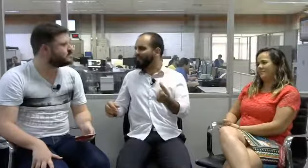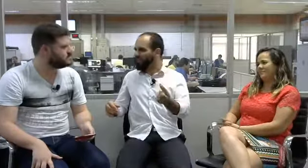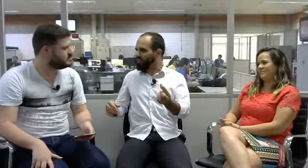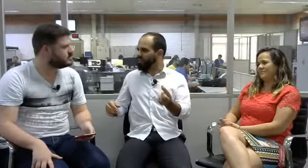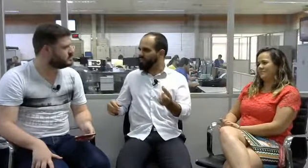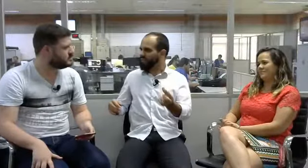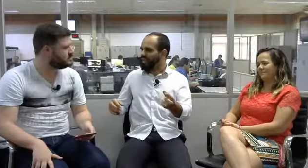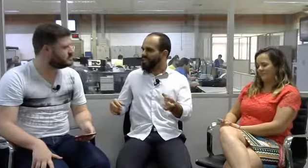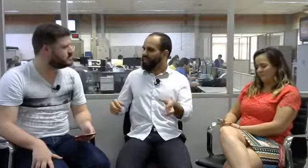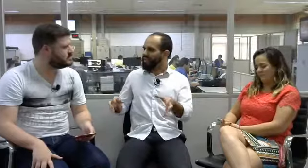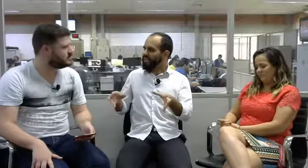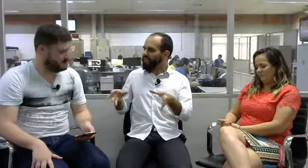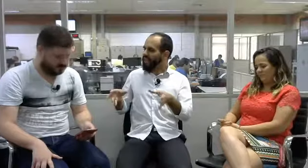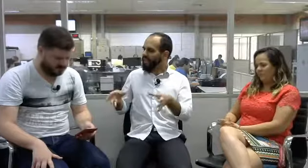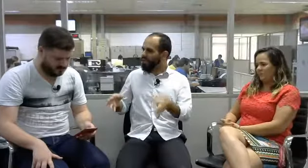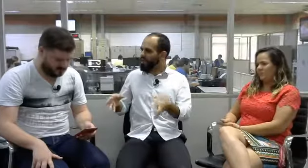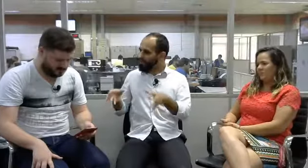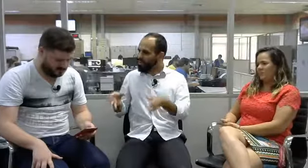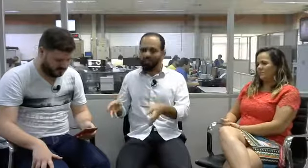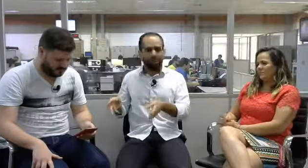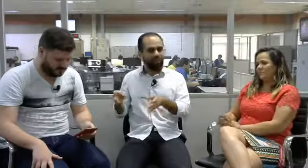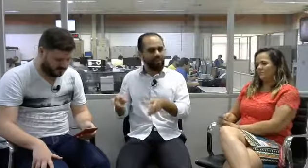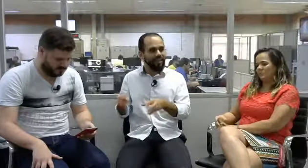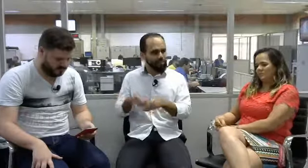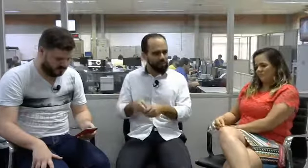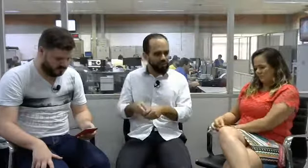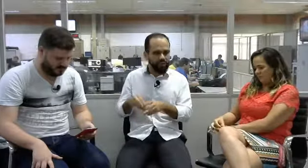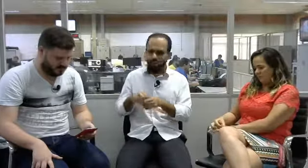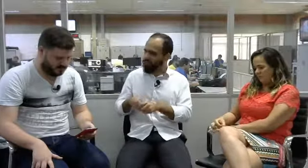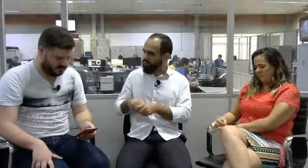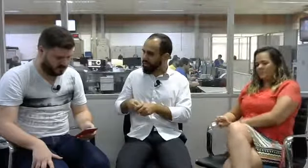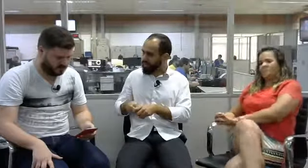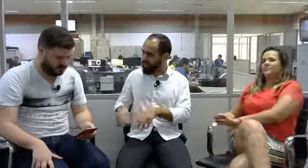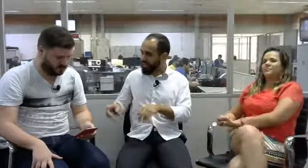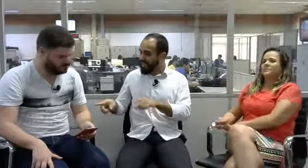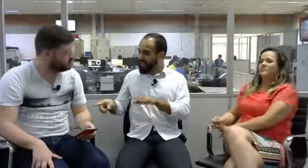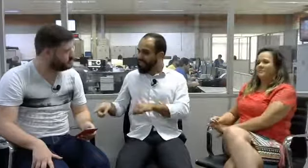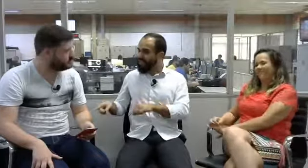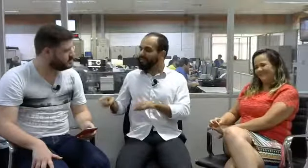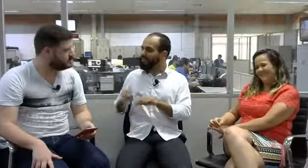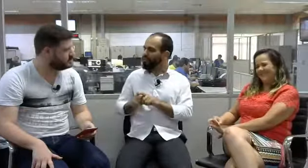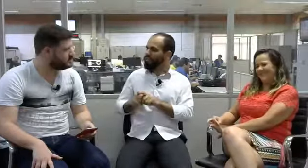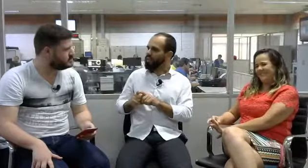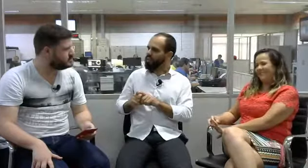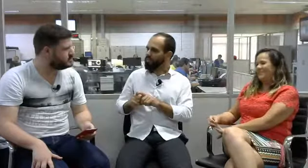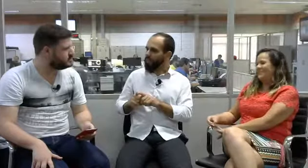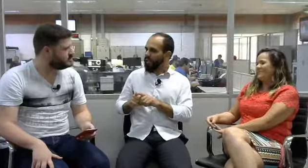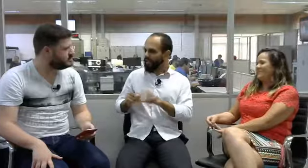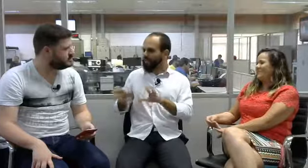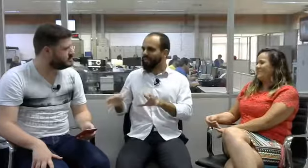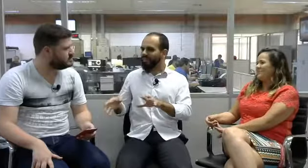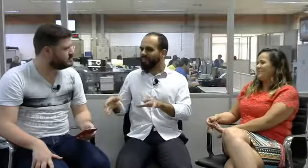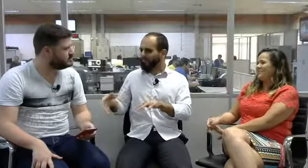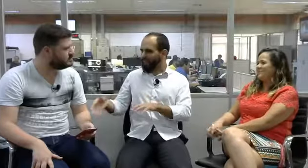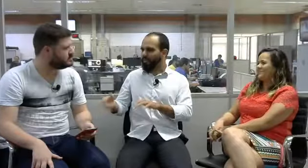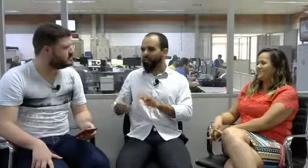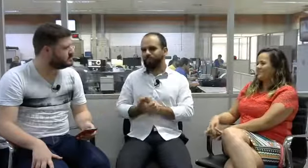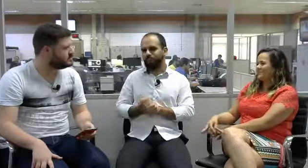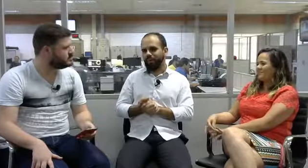auditiva, mas ele não é encarado como surdo da comunidade surda, de cultura surda. Nesse sentido, a gente precisa ver nessa reportagem, por exemplo,